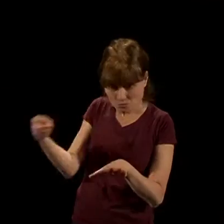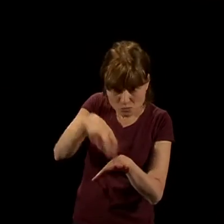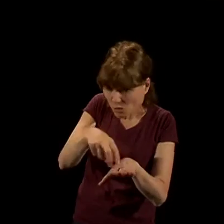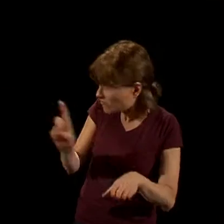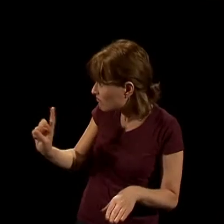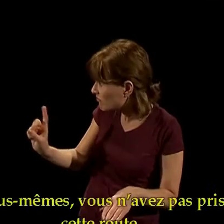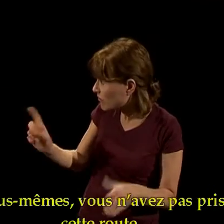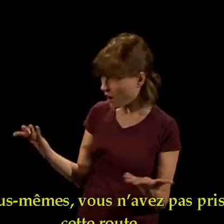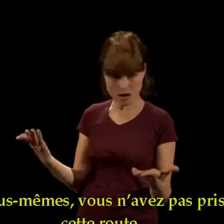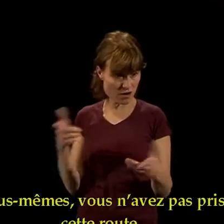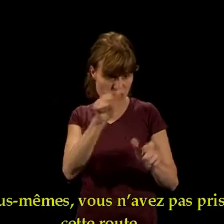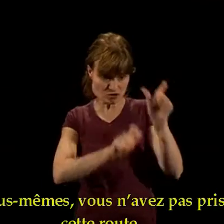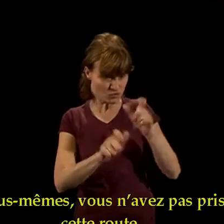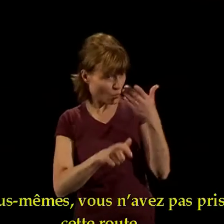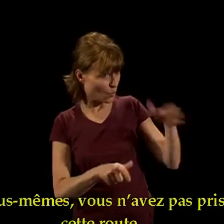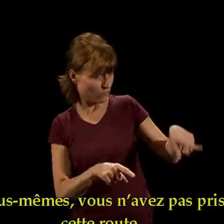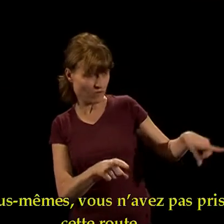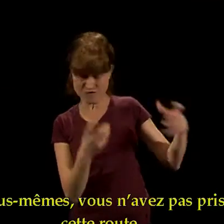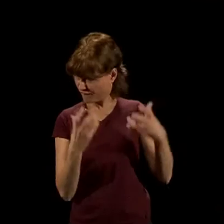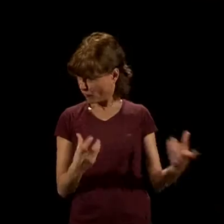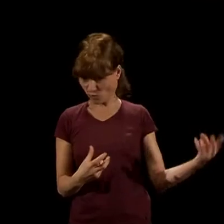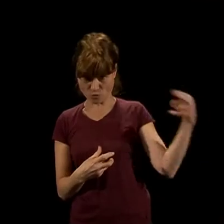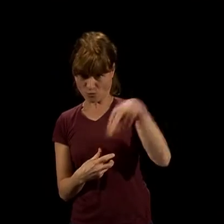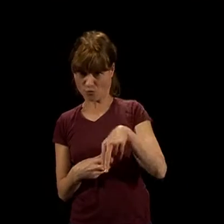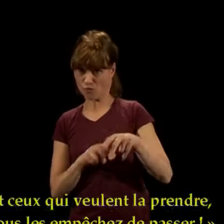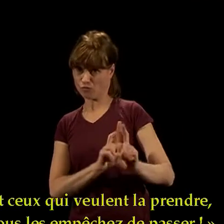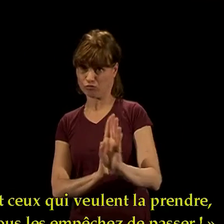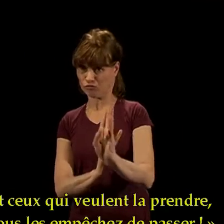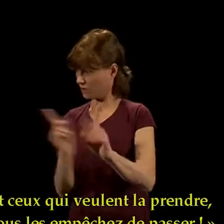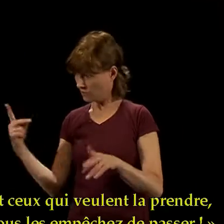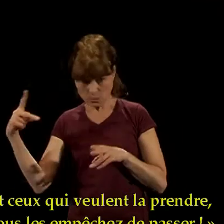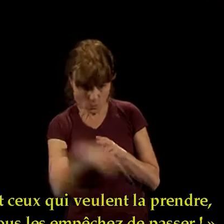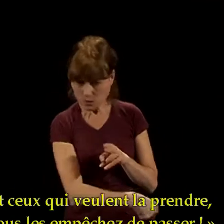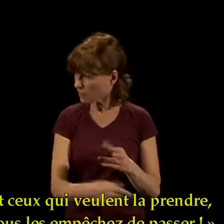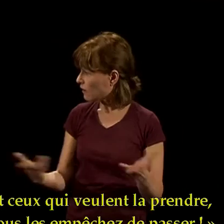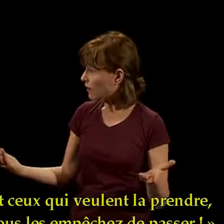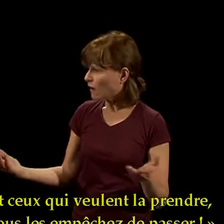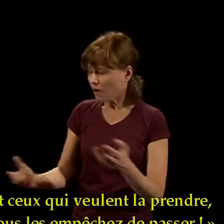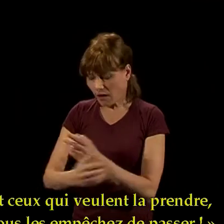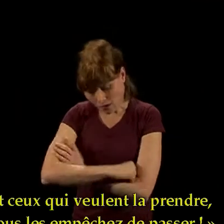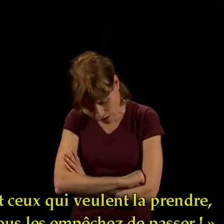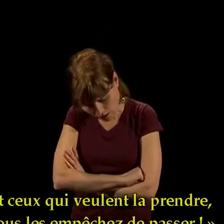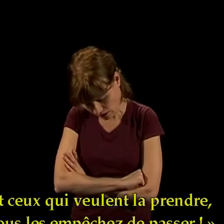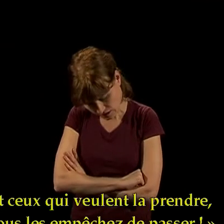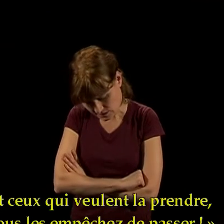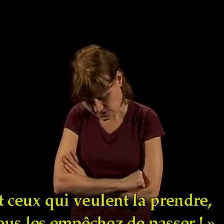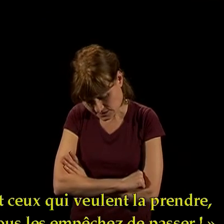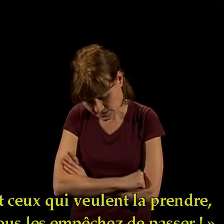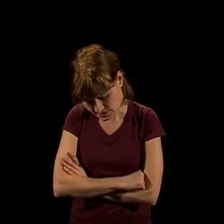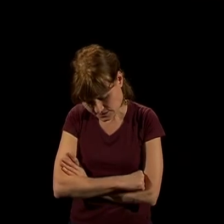Vous-même, vous n'avez pas pris cette route. Et ceux qui veulent la prendre, vous les empêchez de passer.